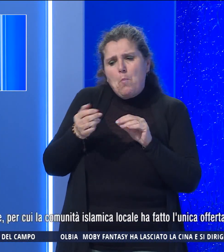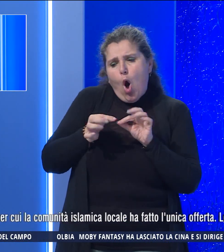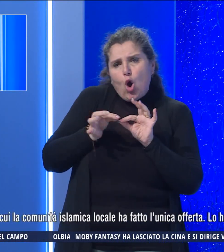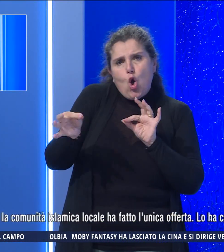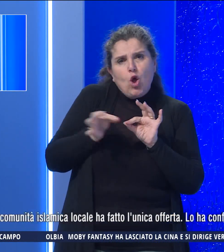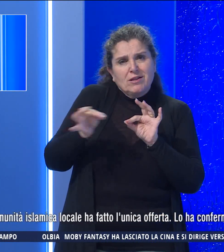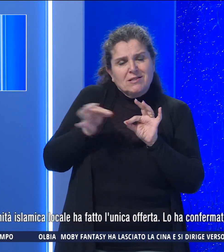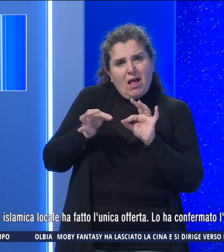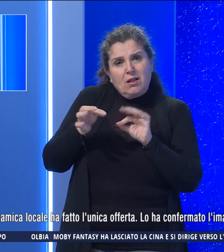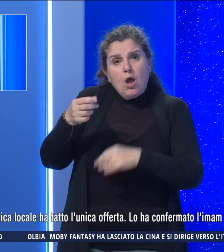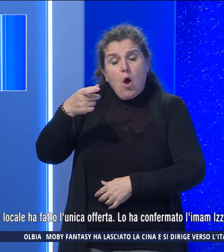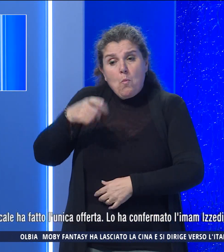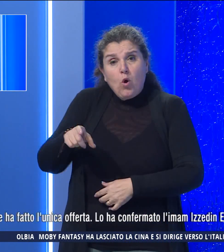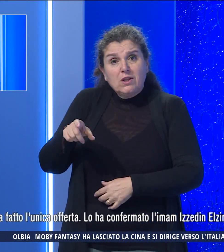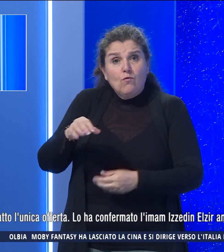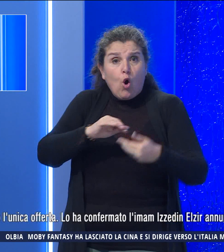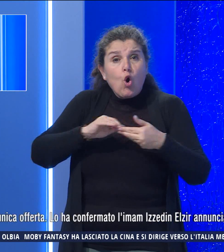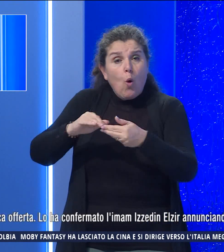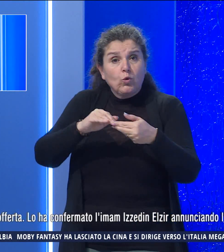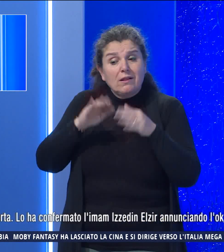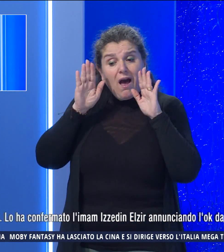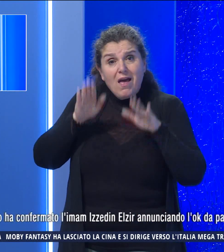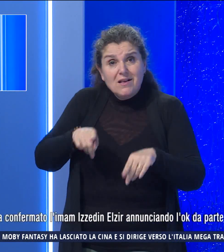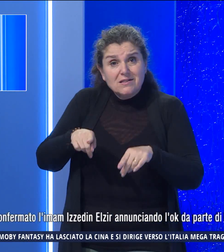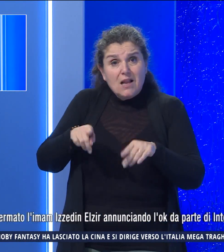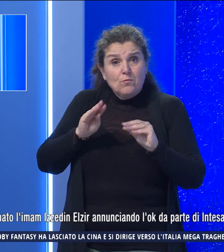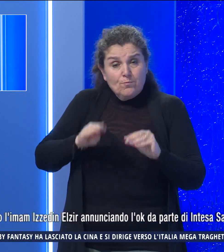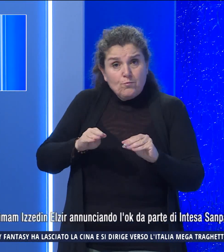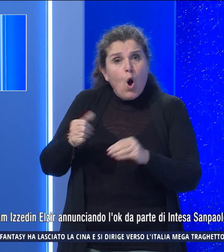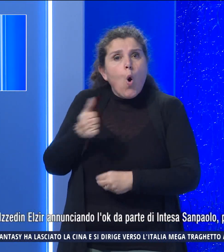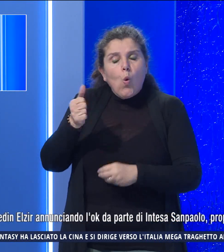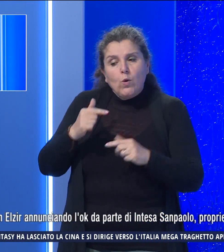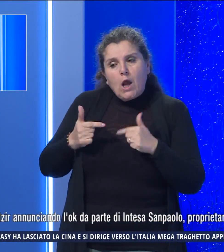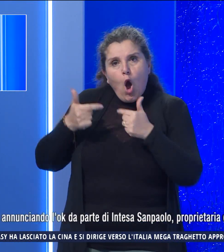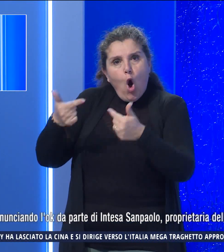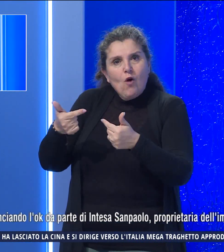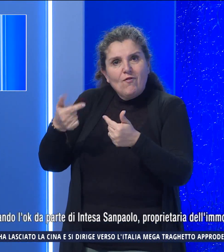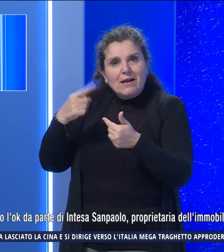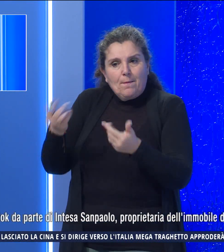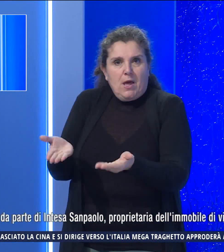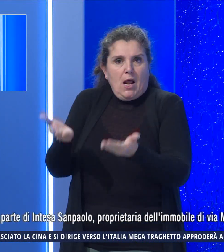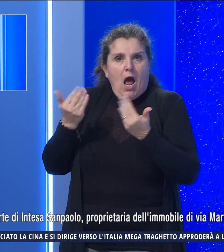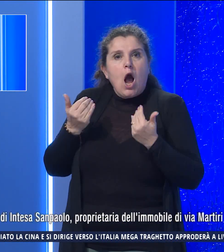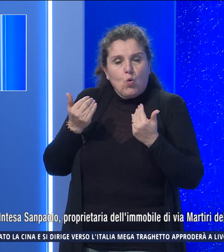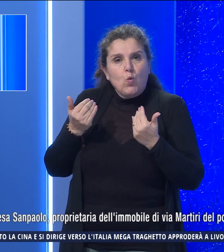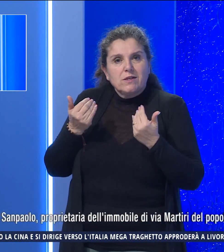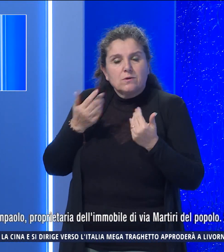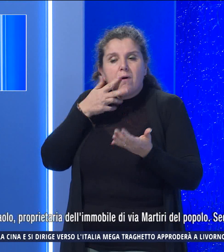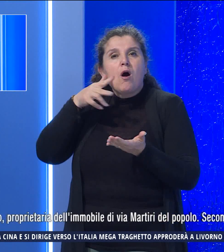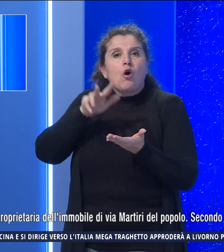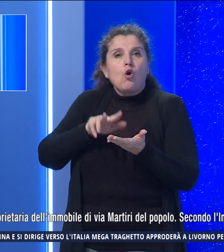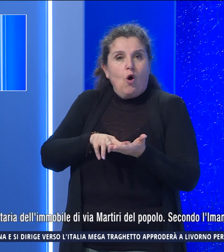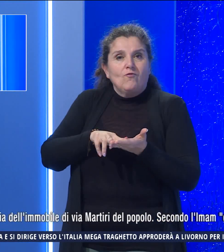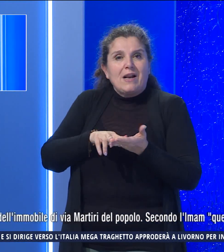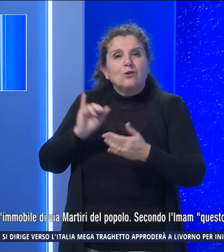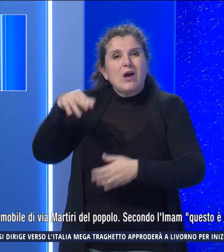per cui la comunità islamica locale ha fatto l'unica offerta di acquisto. Lo ha confermato